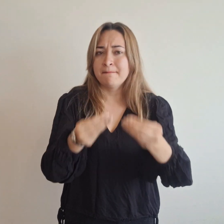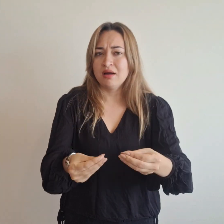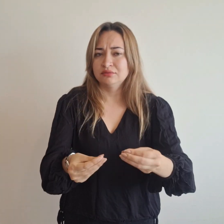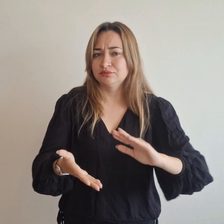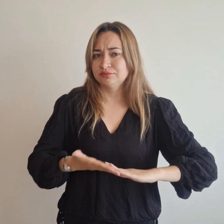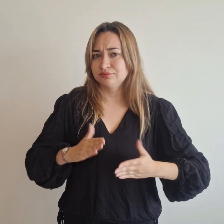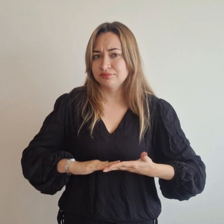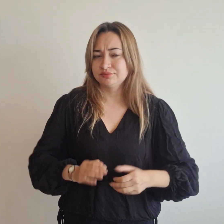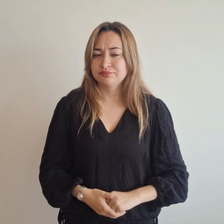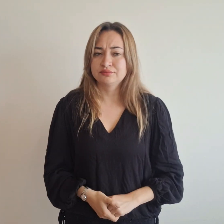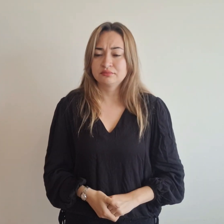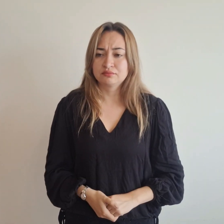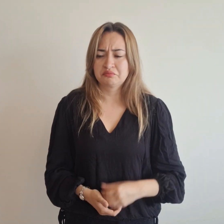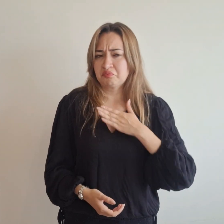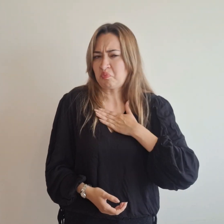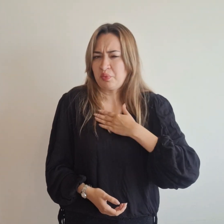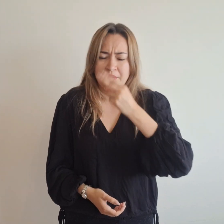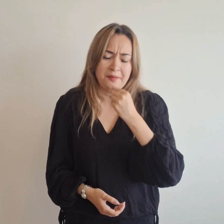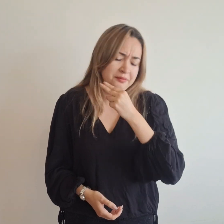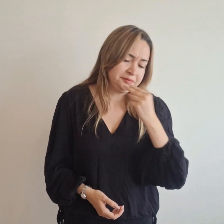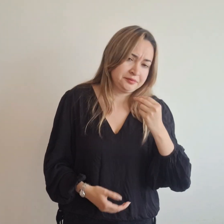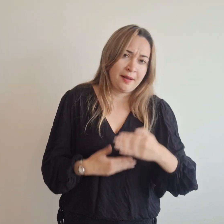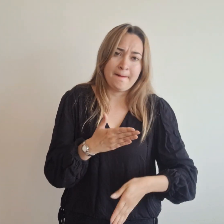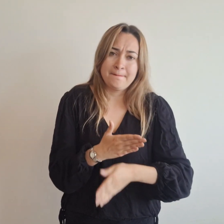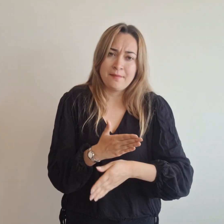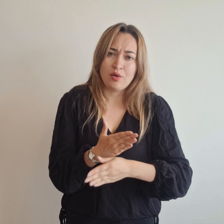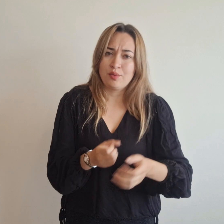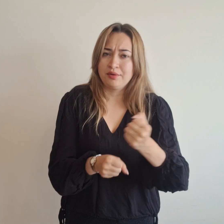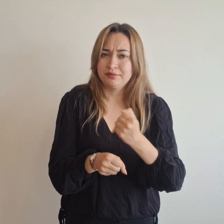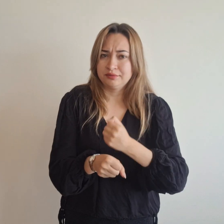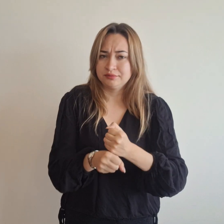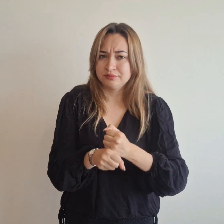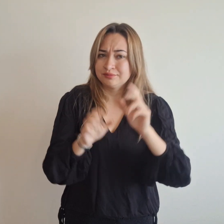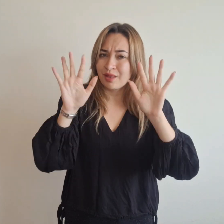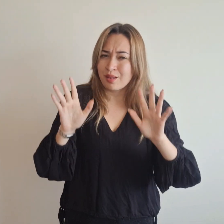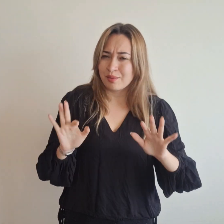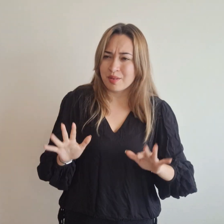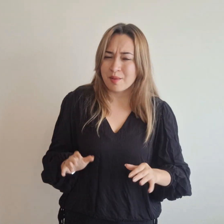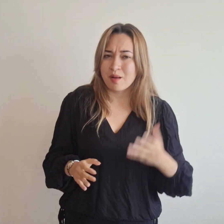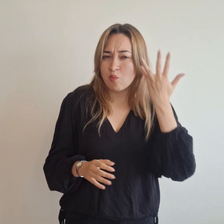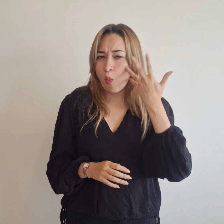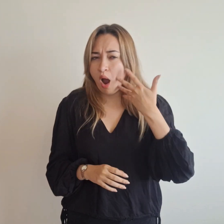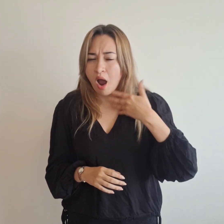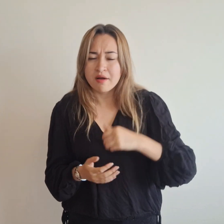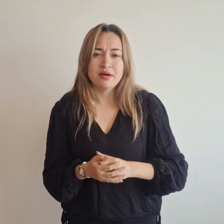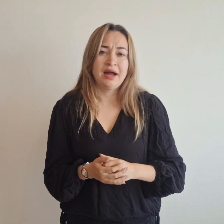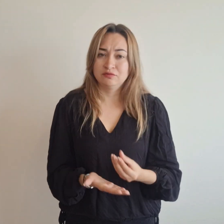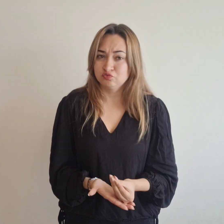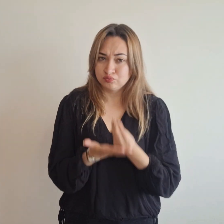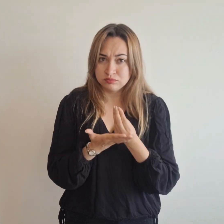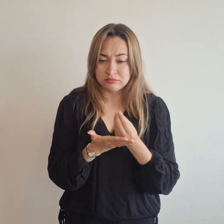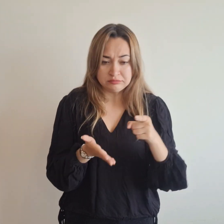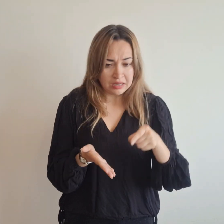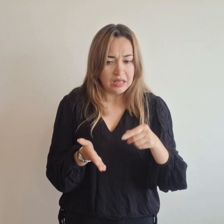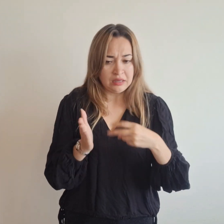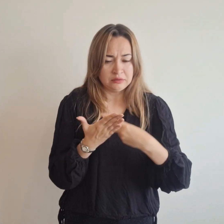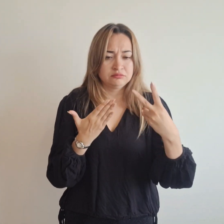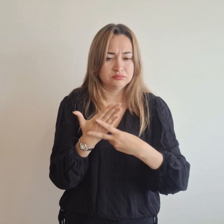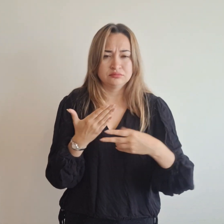Nuestro compromiso es seguir trabajando con transparencia y dedicación para garantizar que esta infraestructura perdure durante